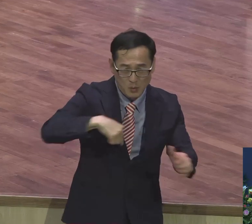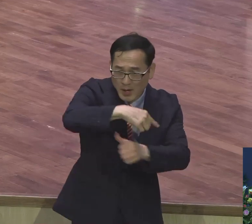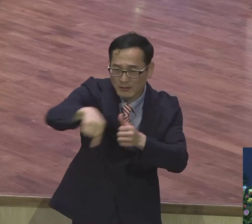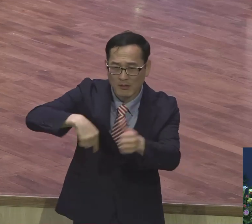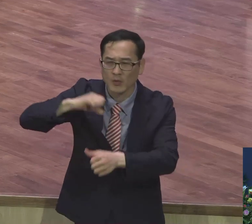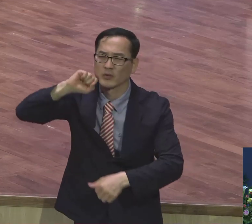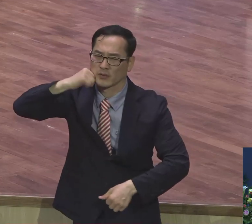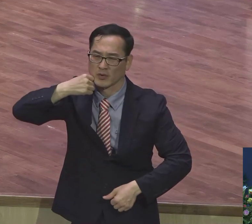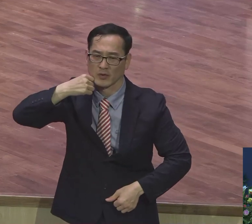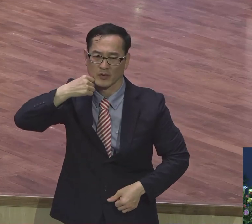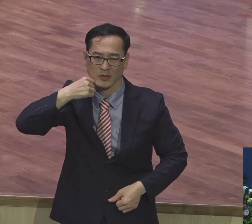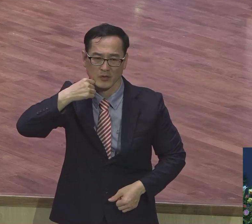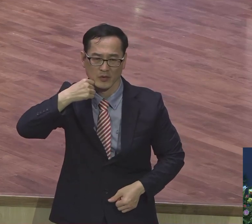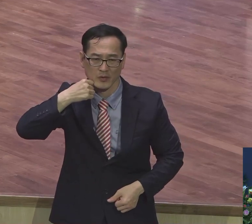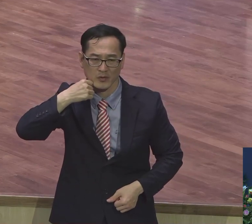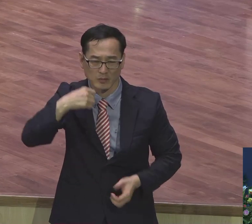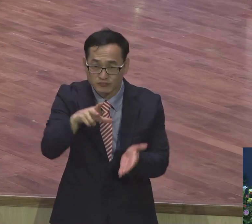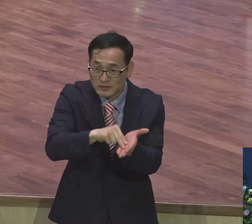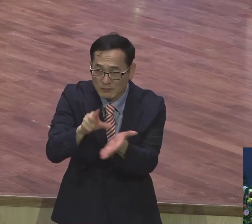기도 제목 없는 가정이 있어요.